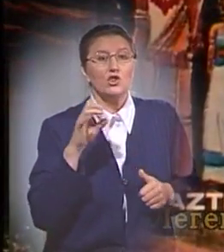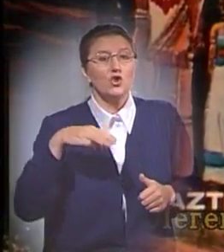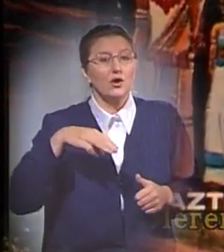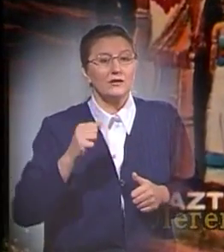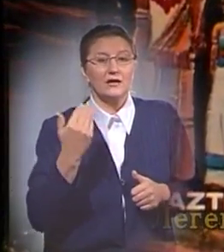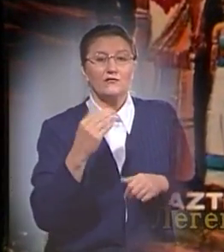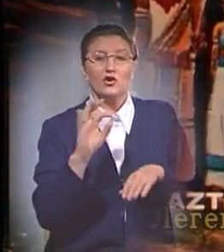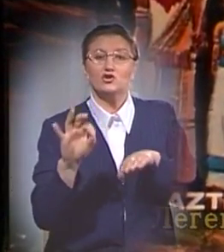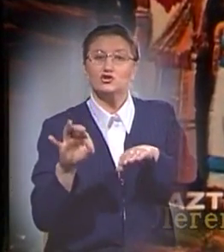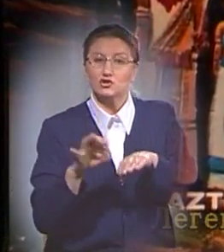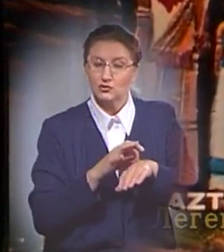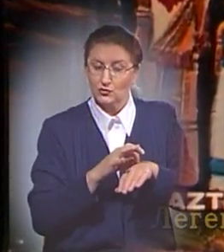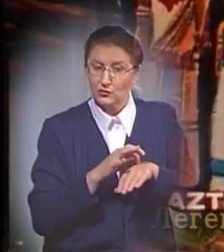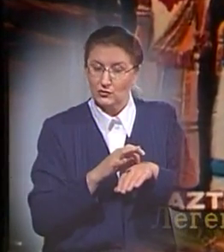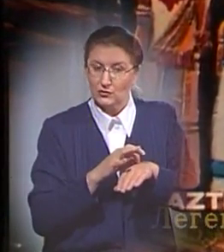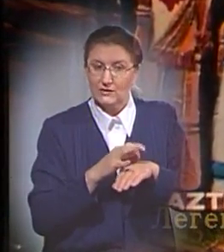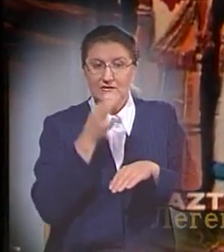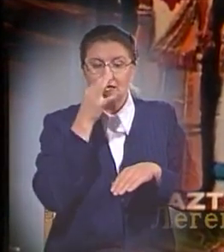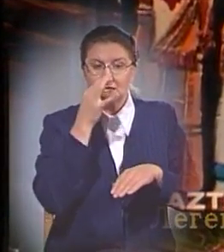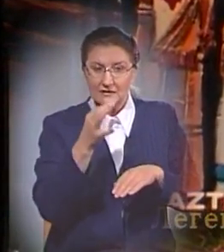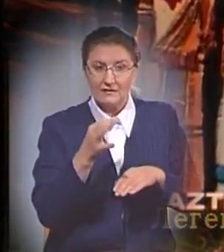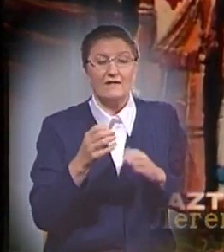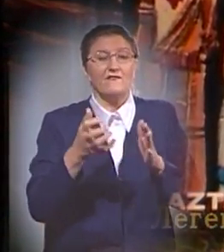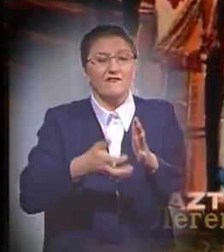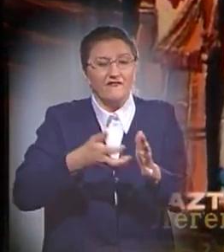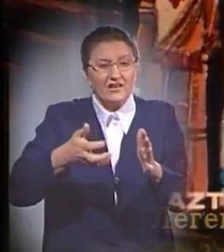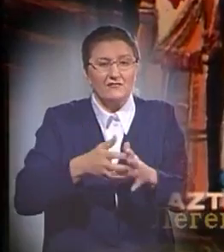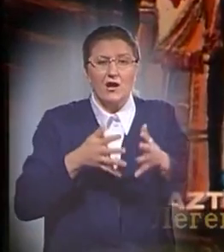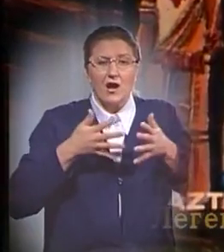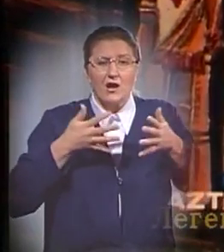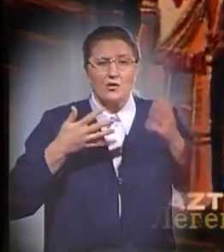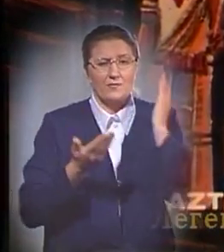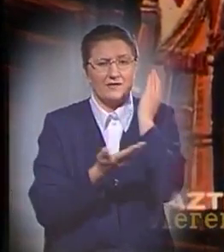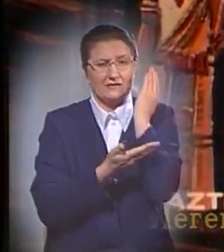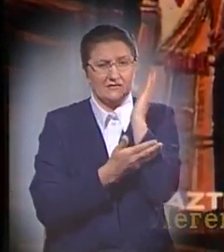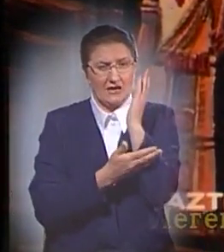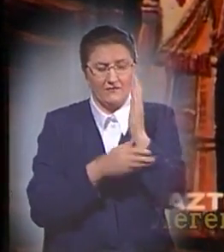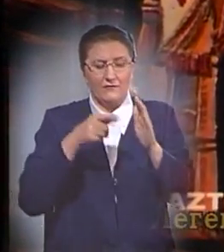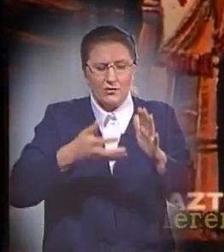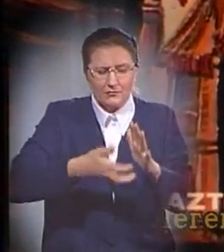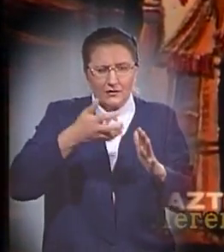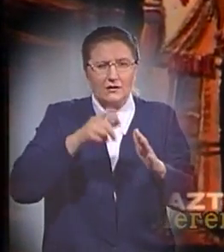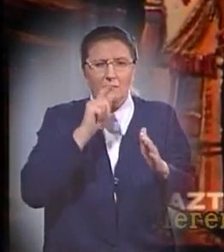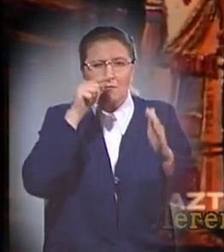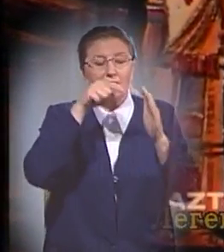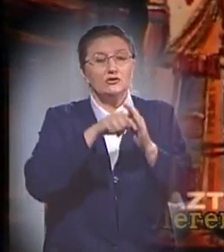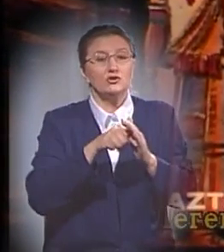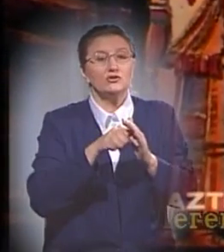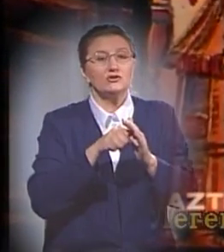его жену Нену, сказав, «Выдолби огромный кипарис, и в нем ты попадешь в рот Татсоци.